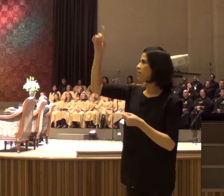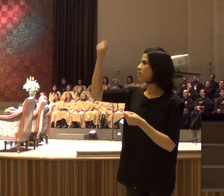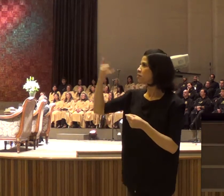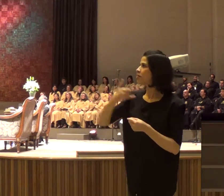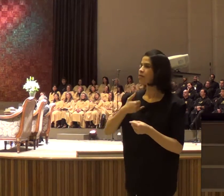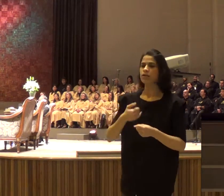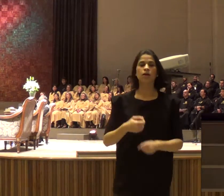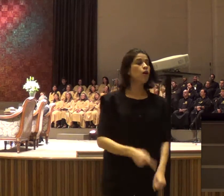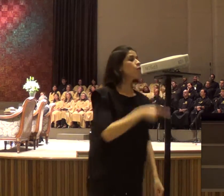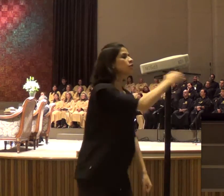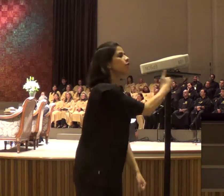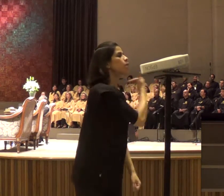vai morrer em setembro,